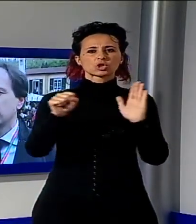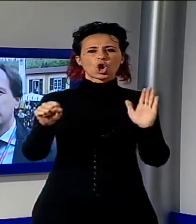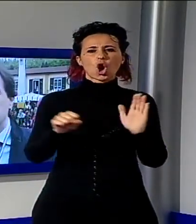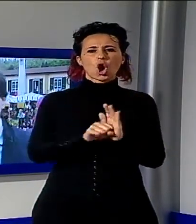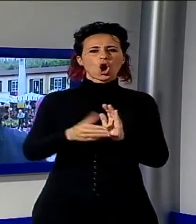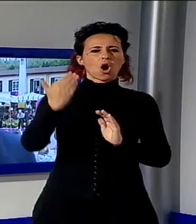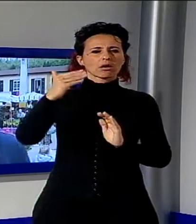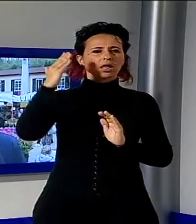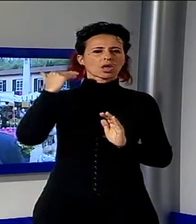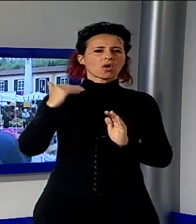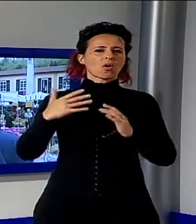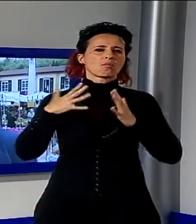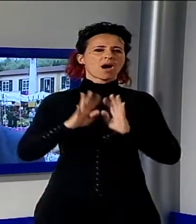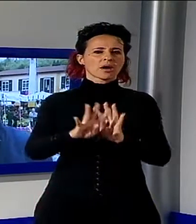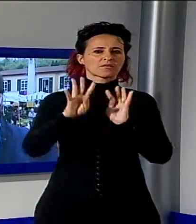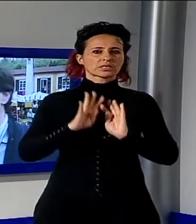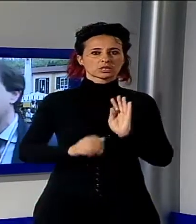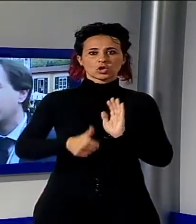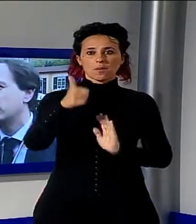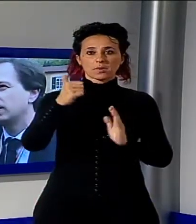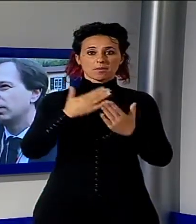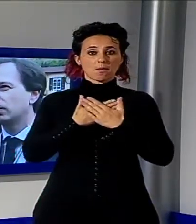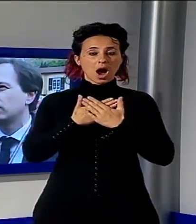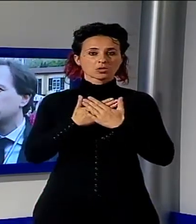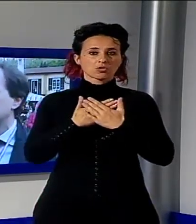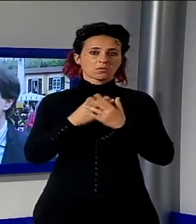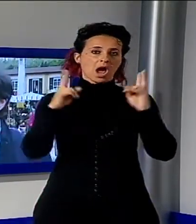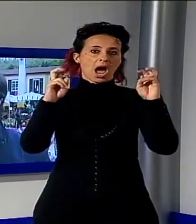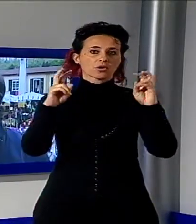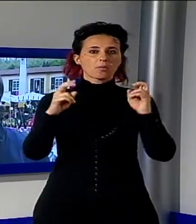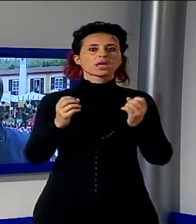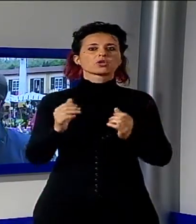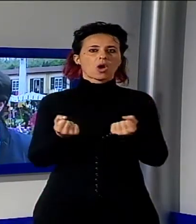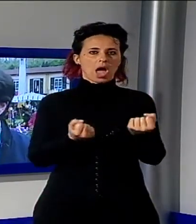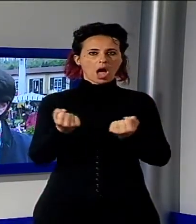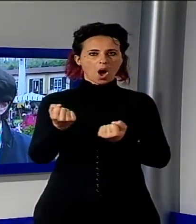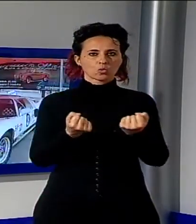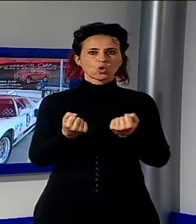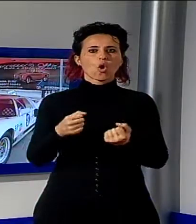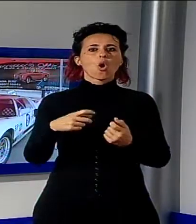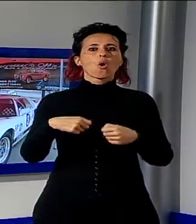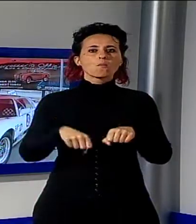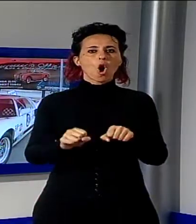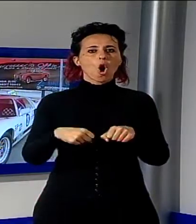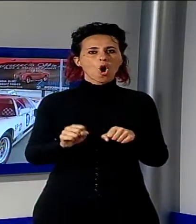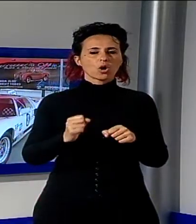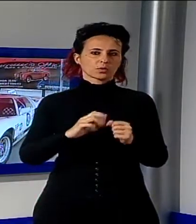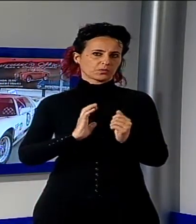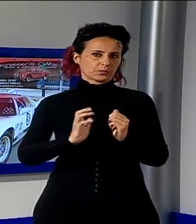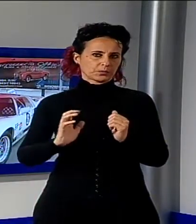del primo maggio, da cui si parla delle auto, delle moto di ultima generazione. E poi quest'anno abbiamo fatto il